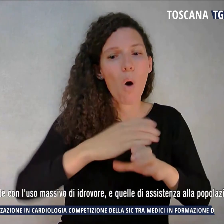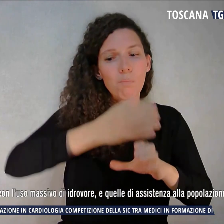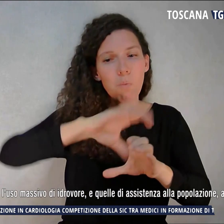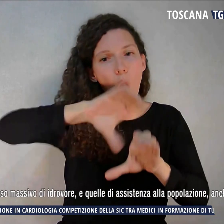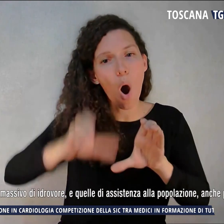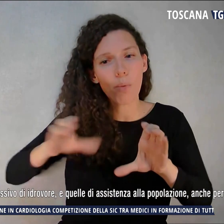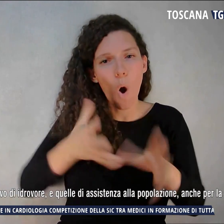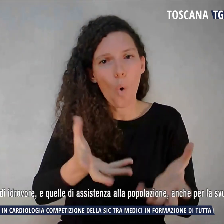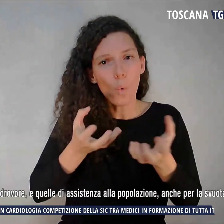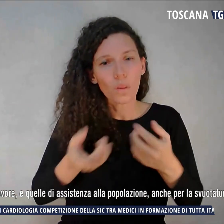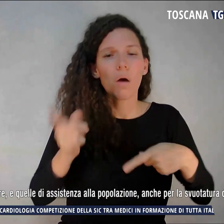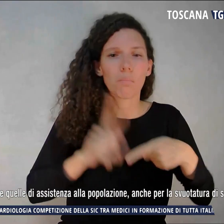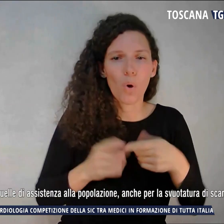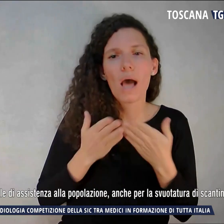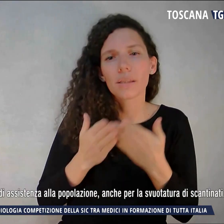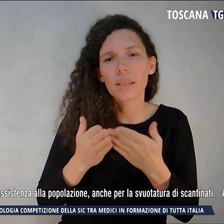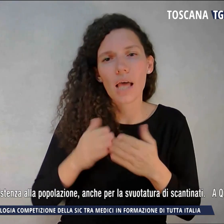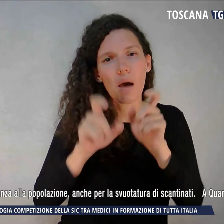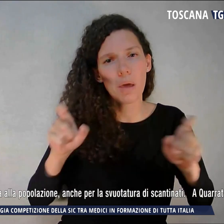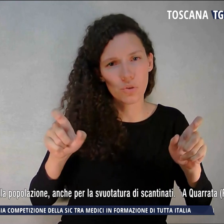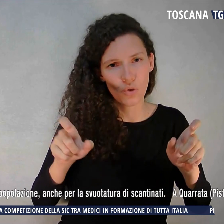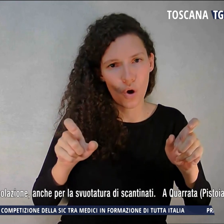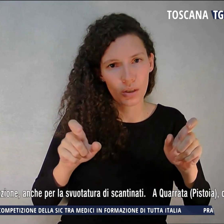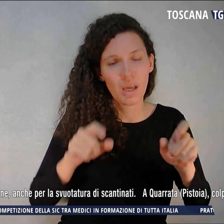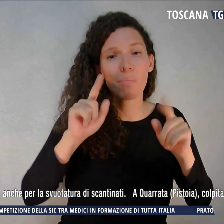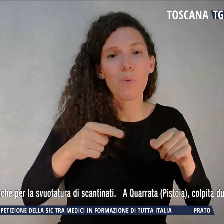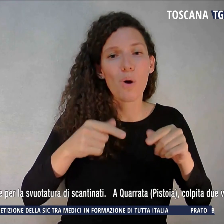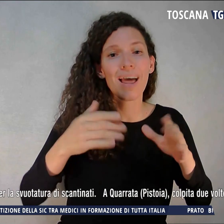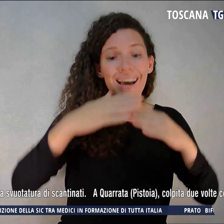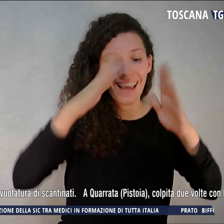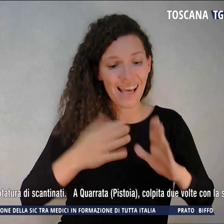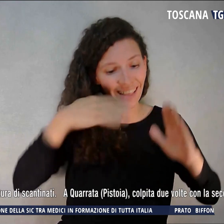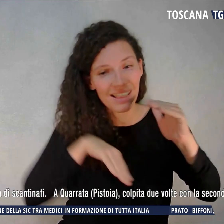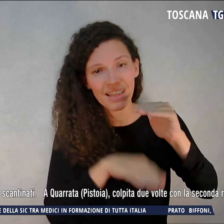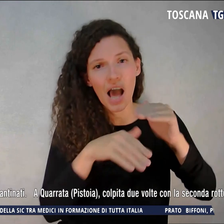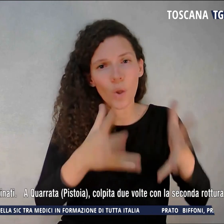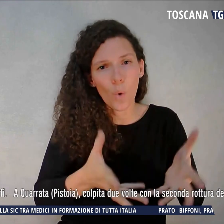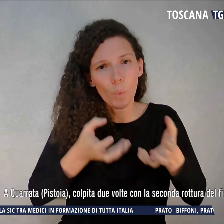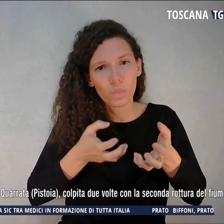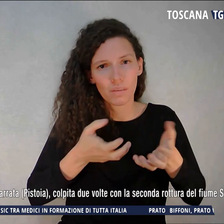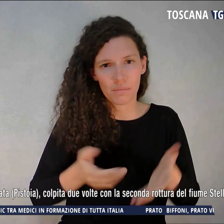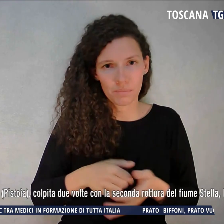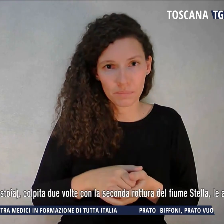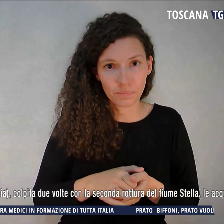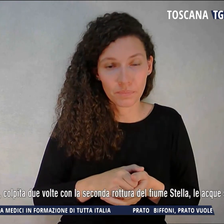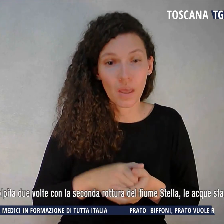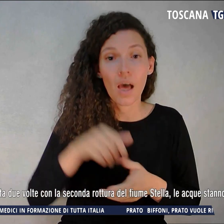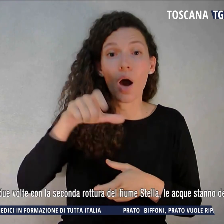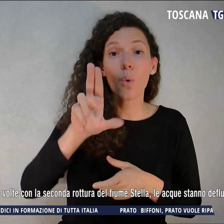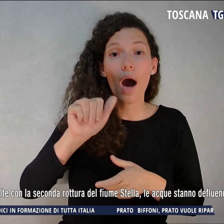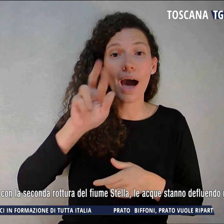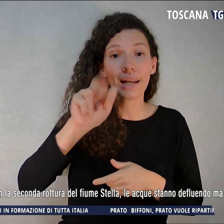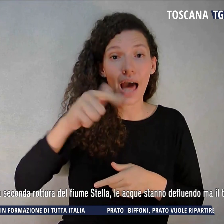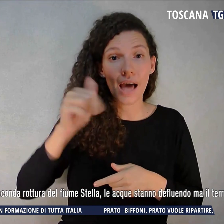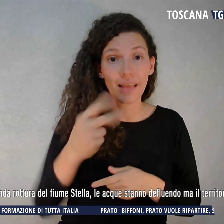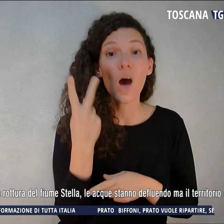popolazione, anche per la svuotatura degli scantinati. A Quarrata, colpita ben due volte con la seconda